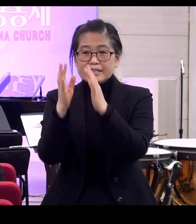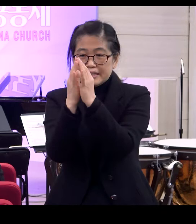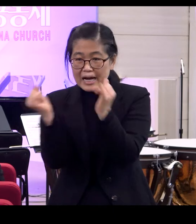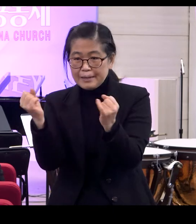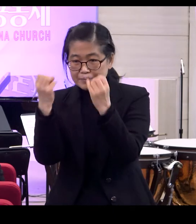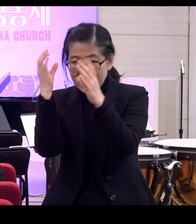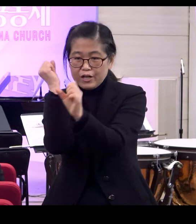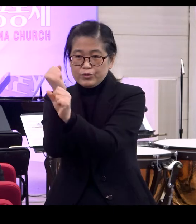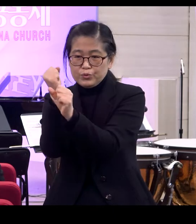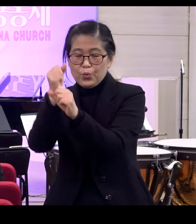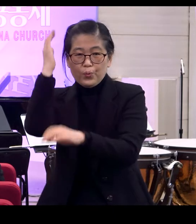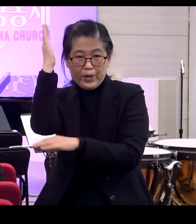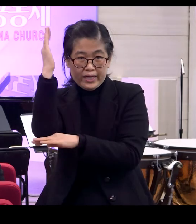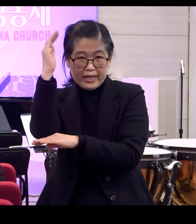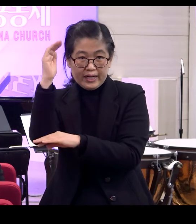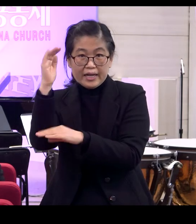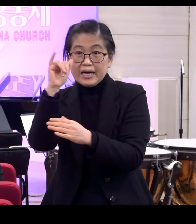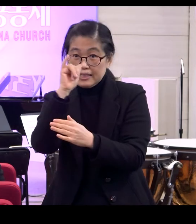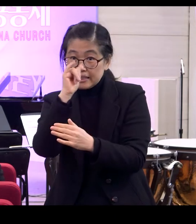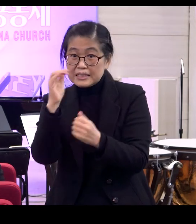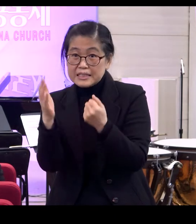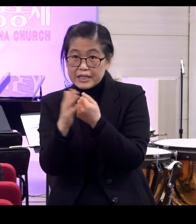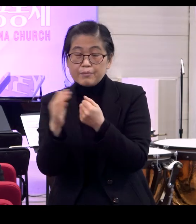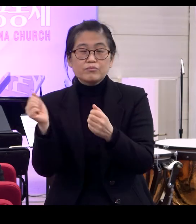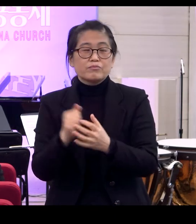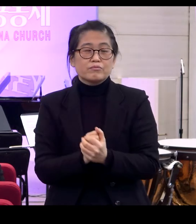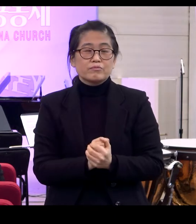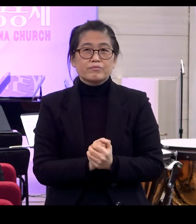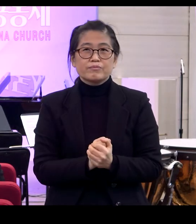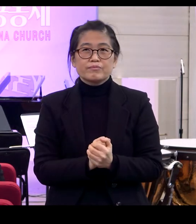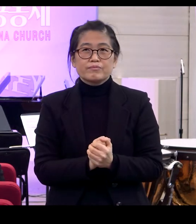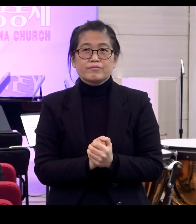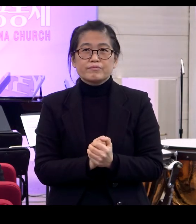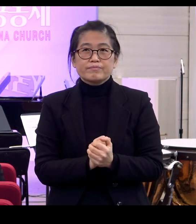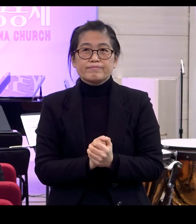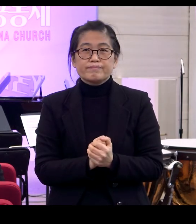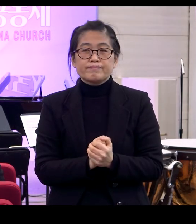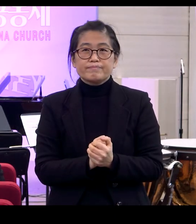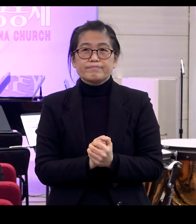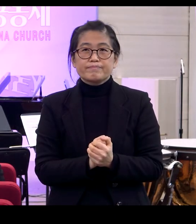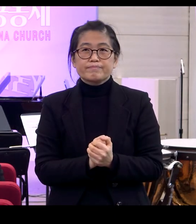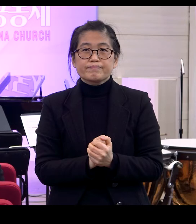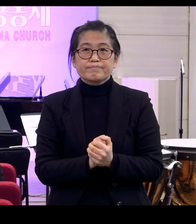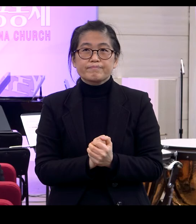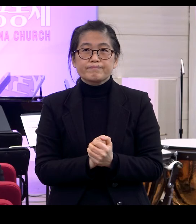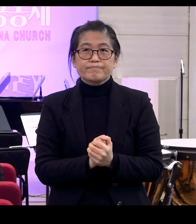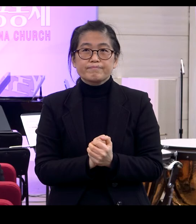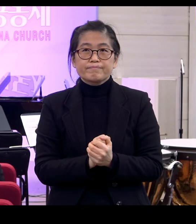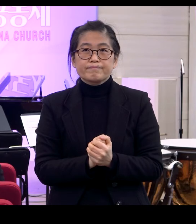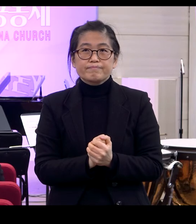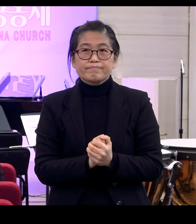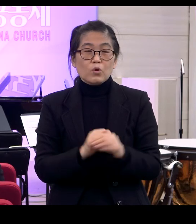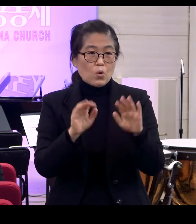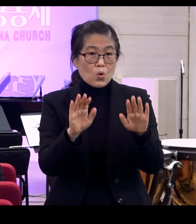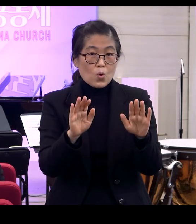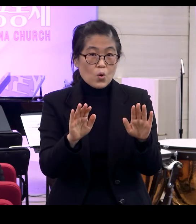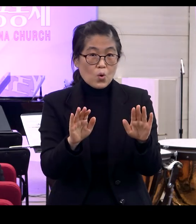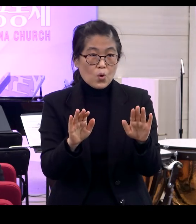창조 이야기를 또 깊이 다루고 있어요 그래서 그때 또 이야기할 수 있고 이야기해야 되거든요 그래서 그냥 오늘은